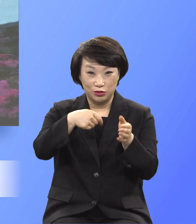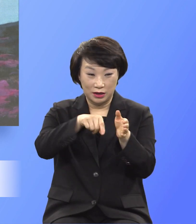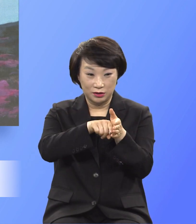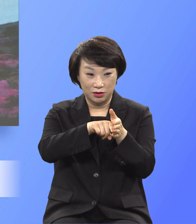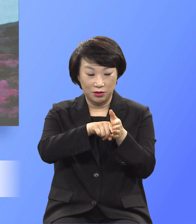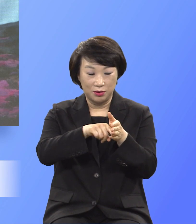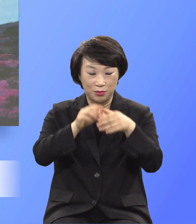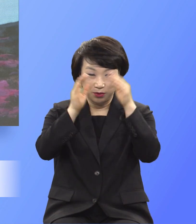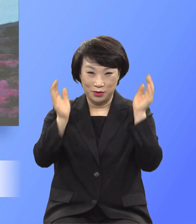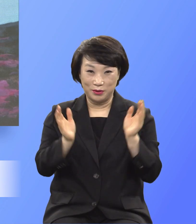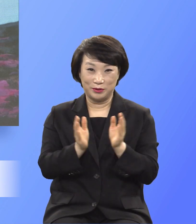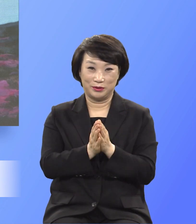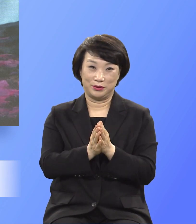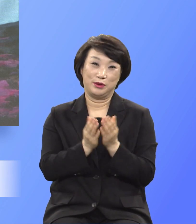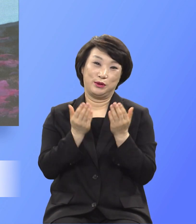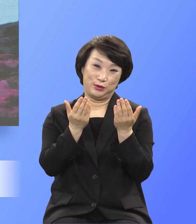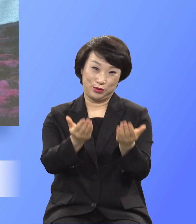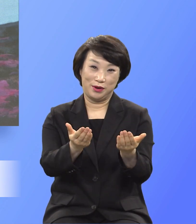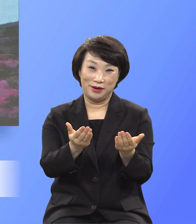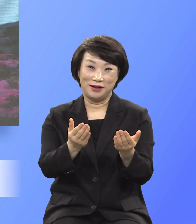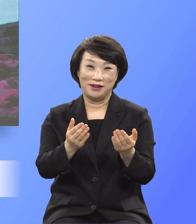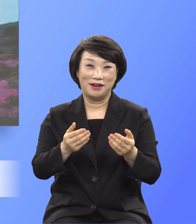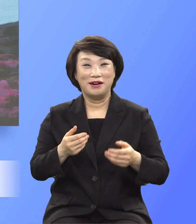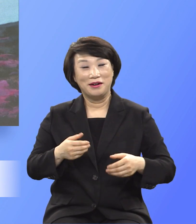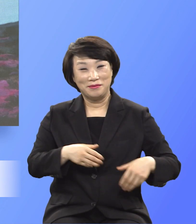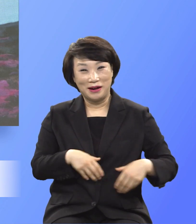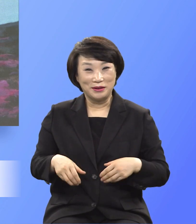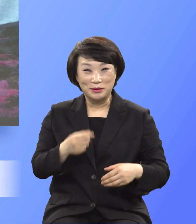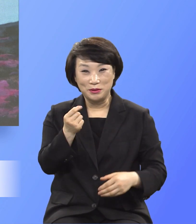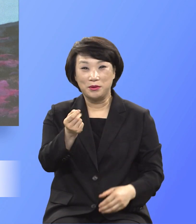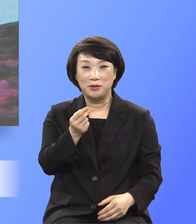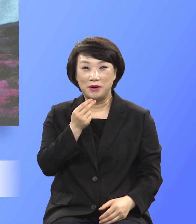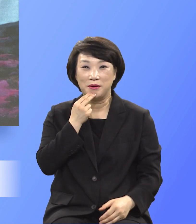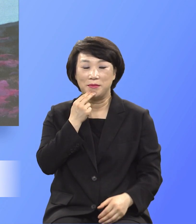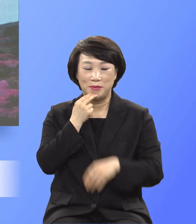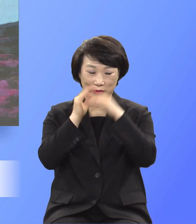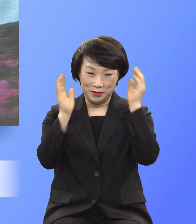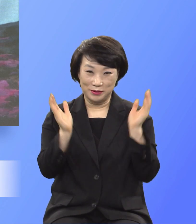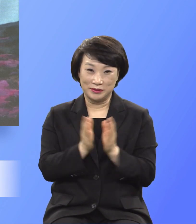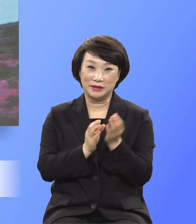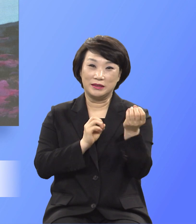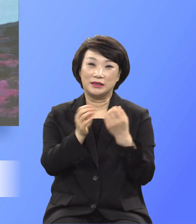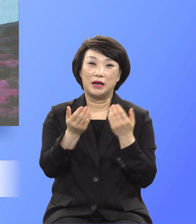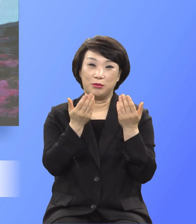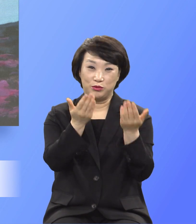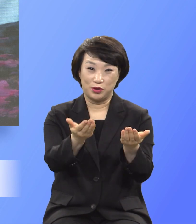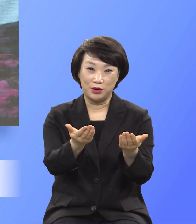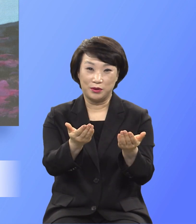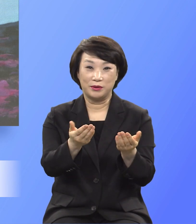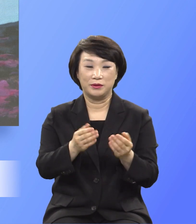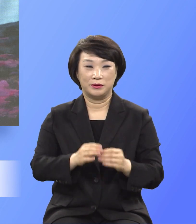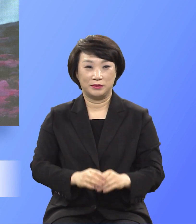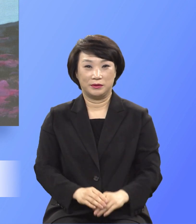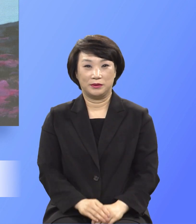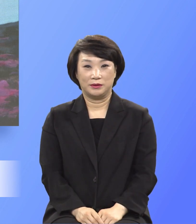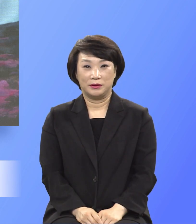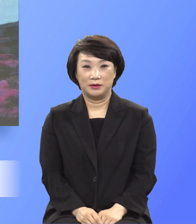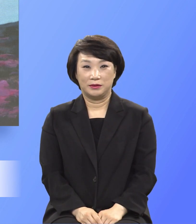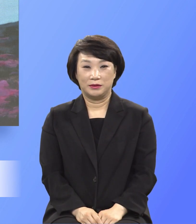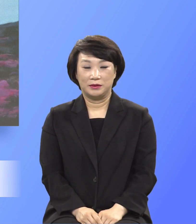주저함 없이 실천하시기에 비록